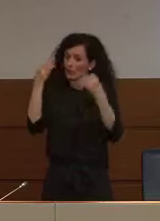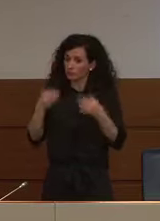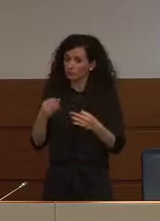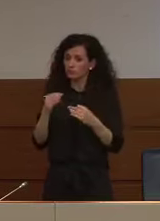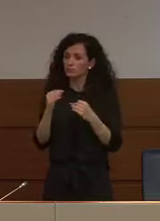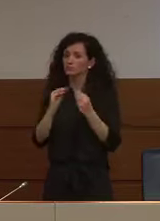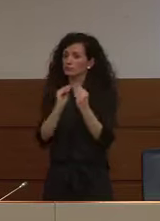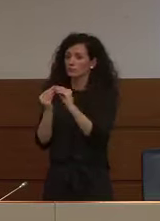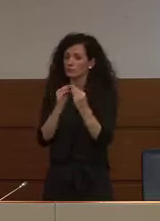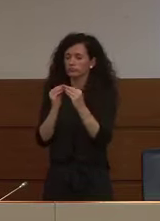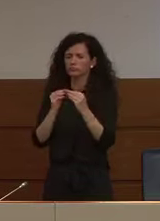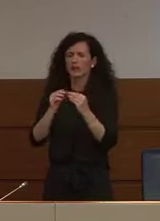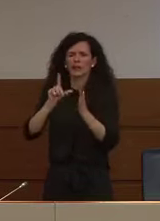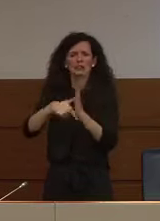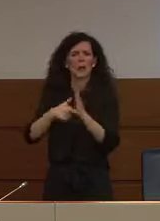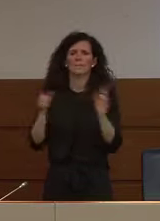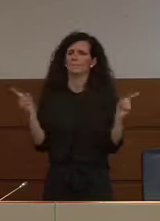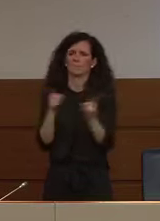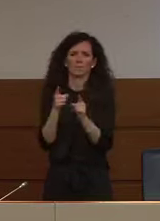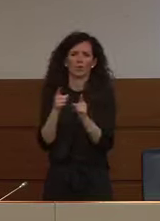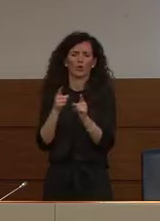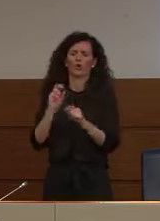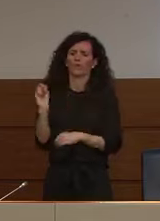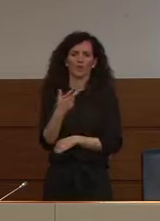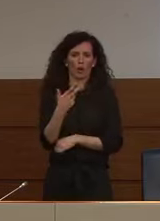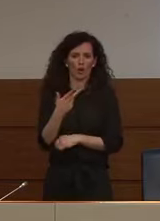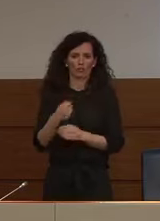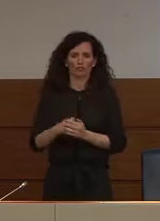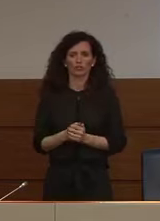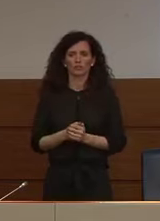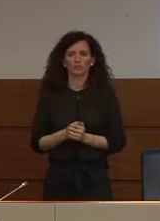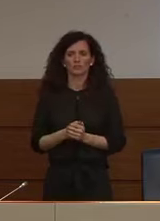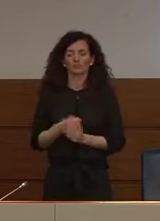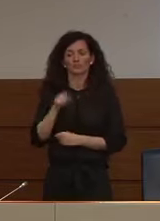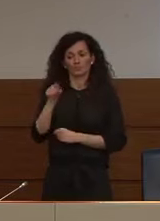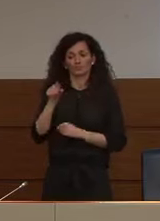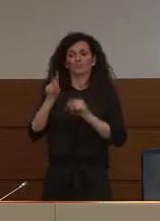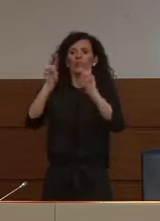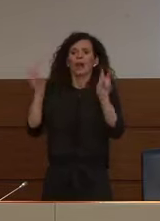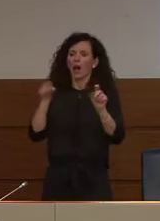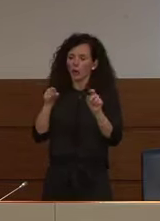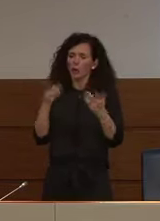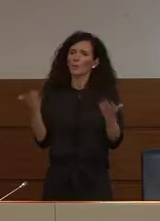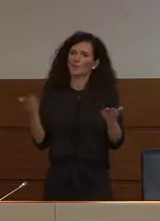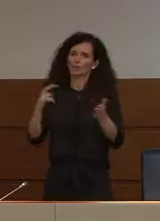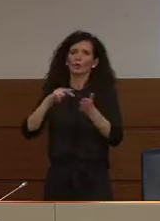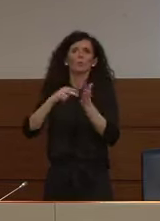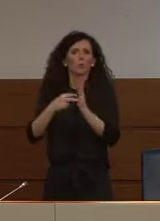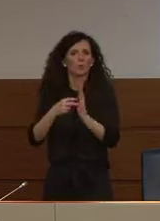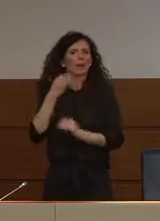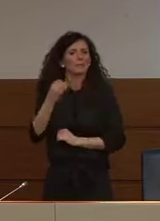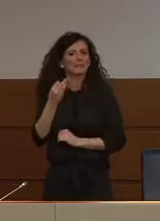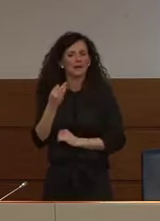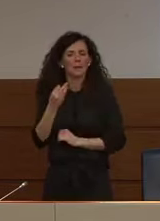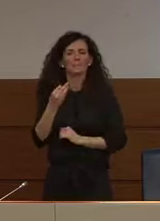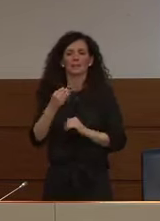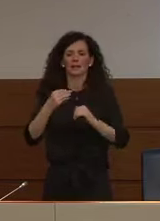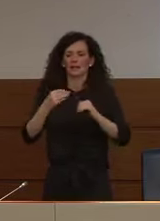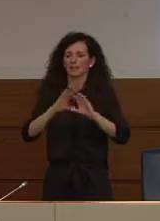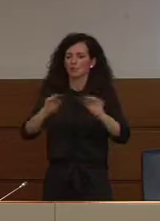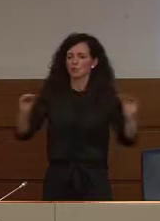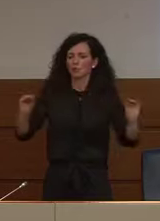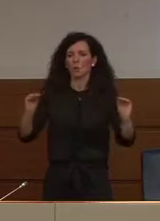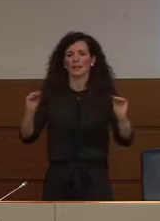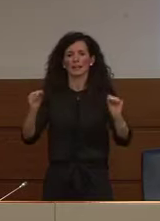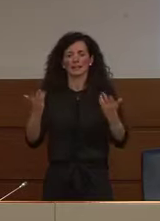tempo possibile anche lì il tema è le apparecchiature stiamo dando alla regione